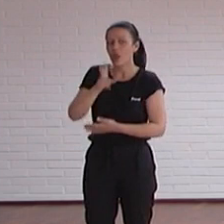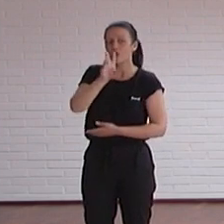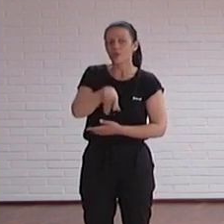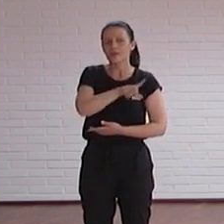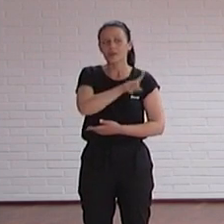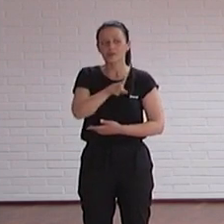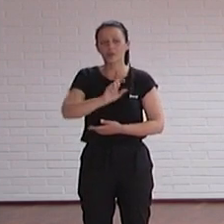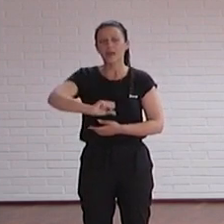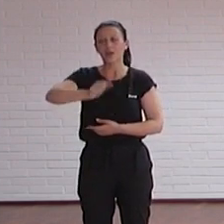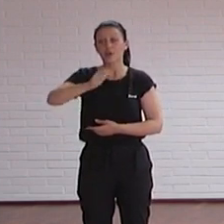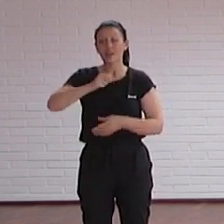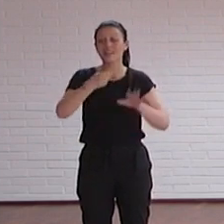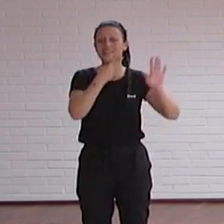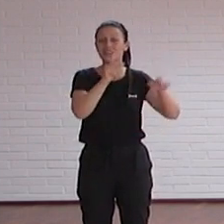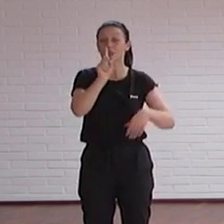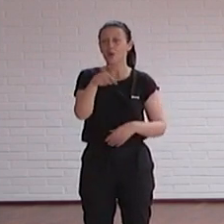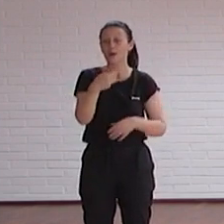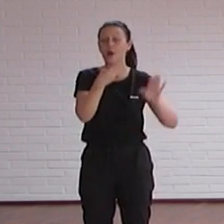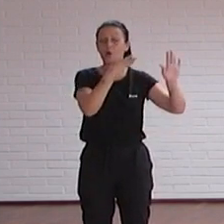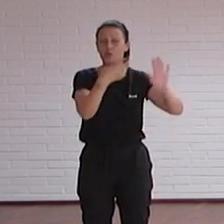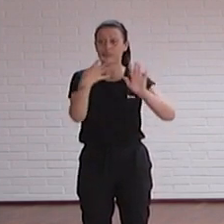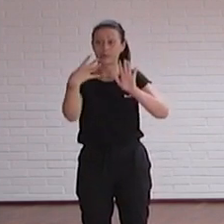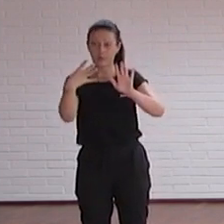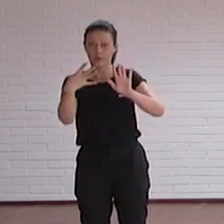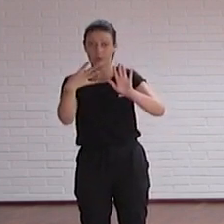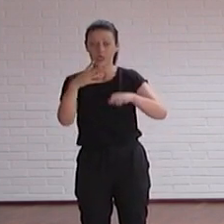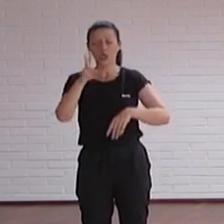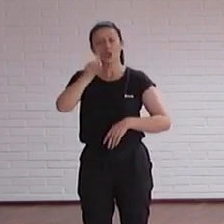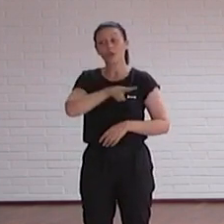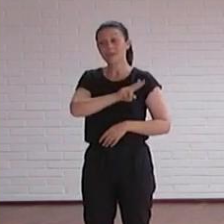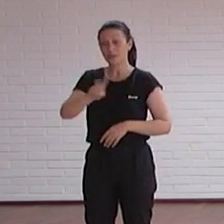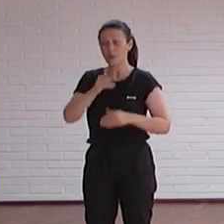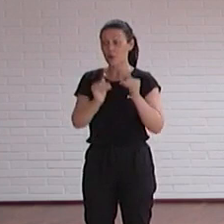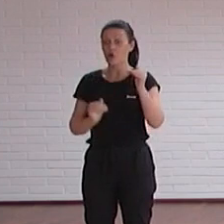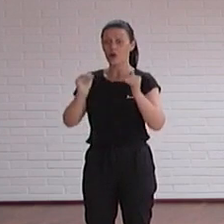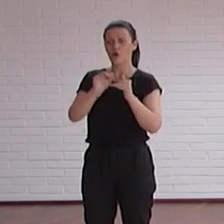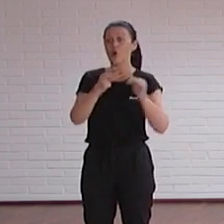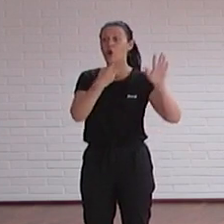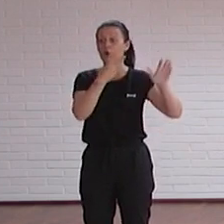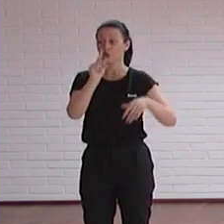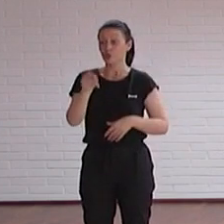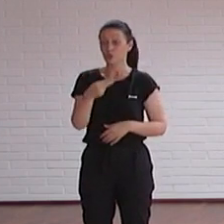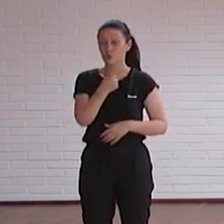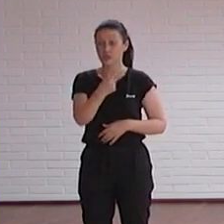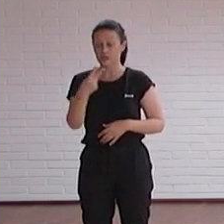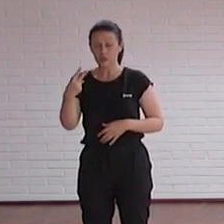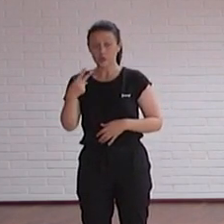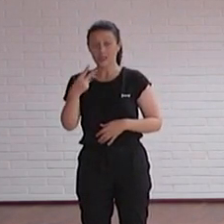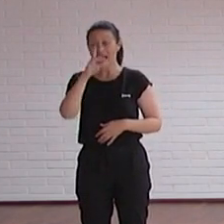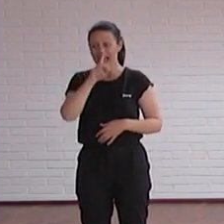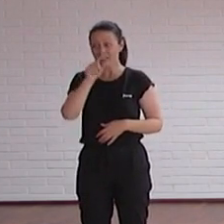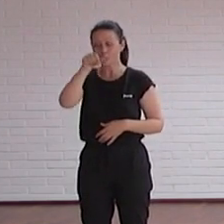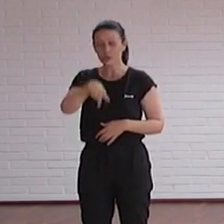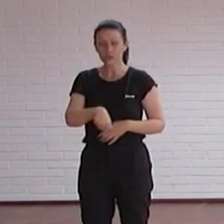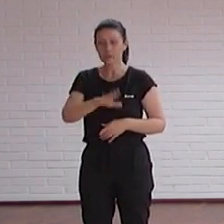la nota fue de 7,89, en 2022 subimos al 8,22 y este